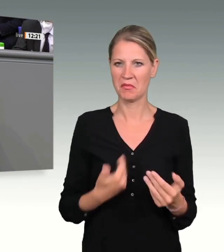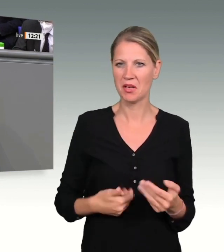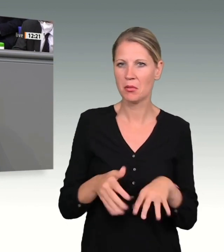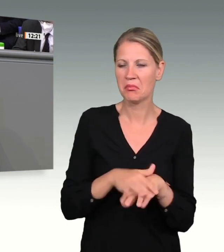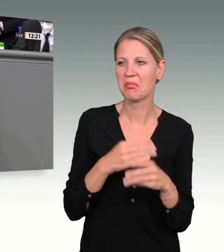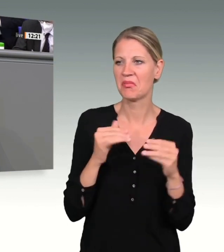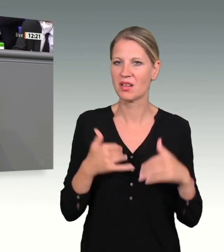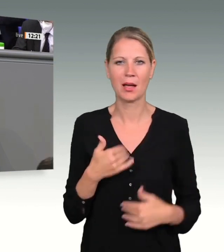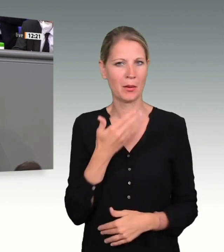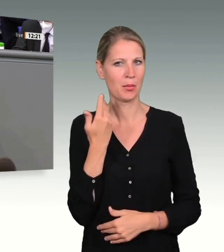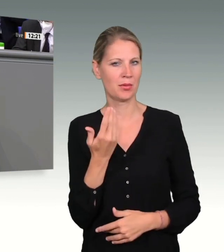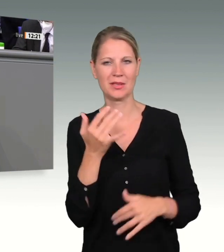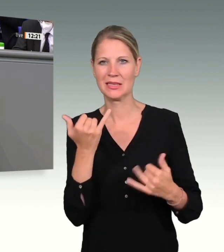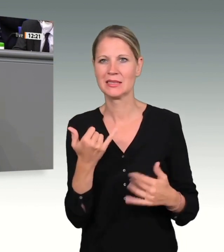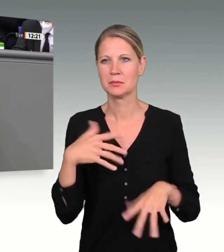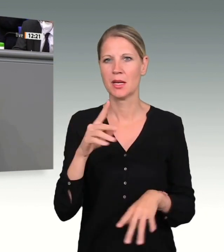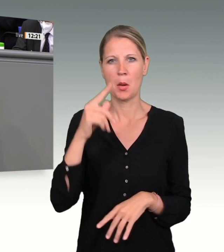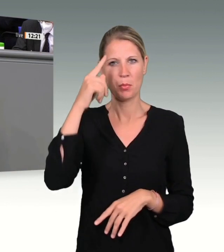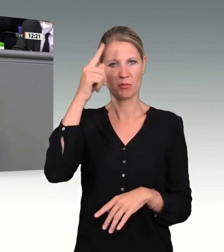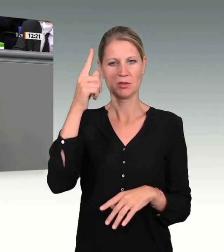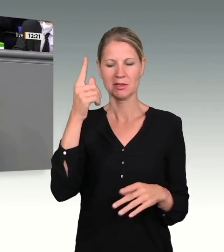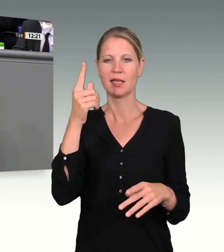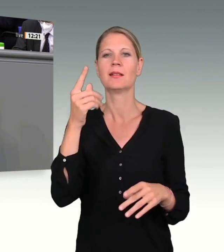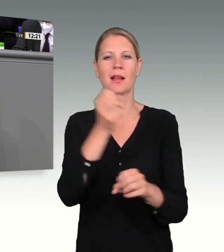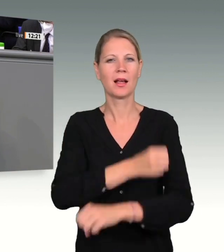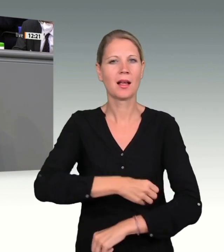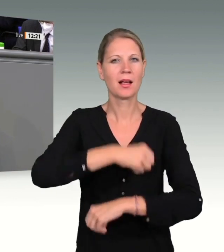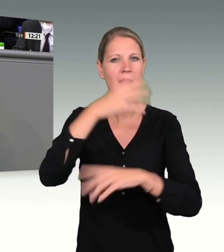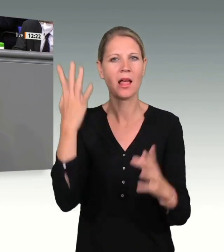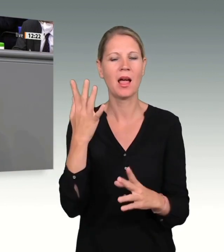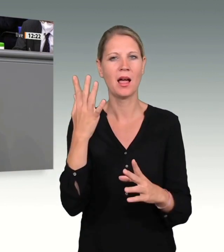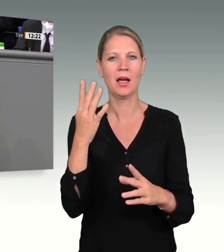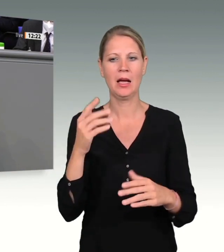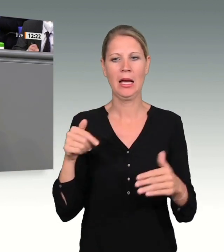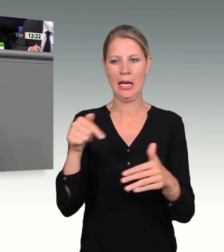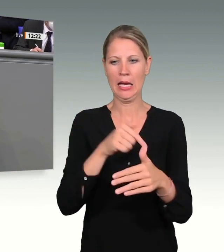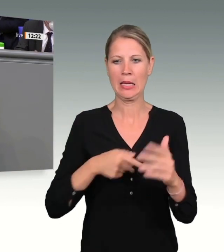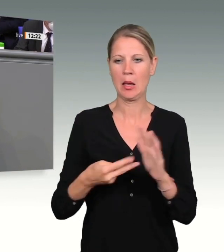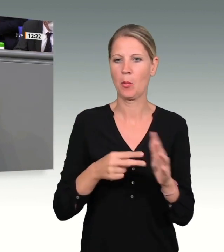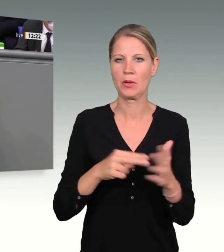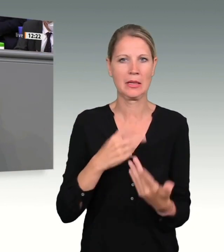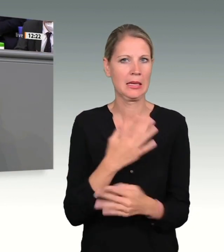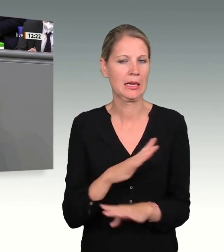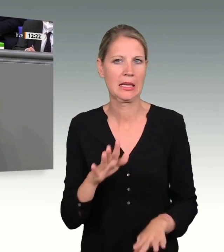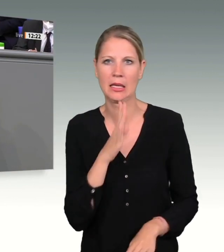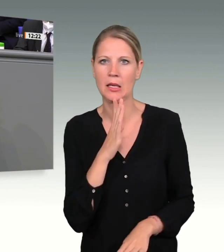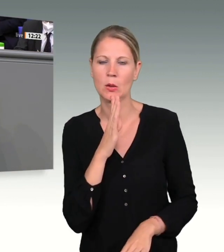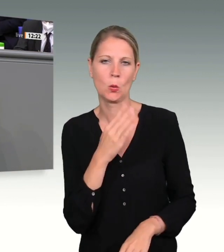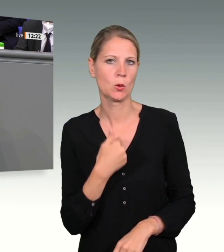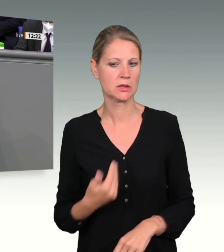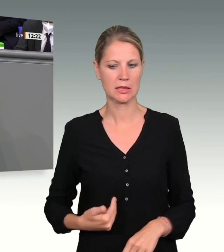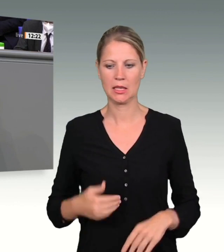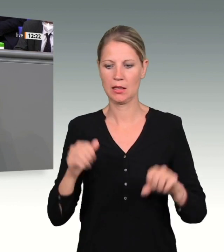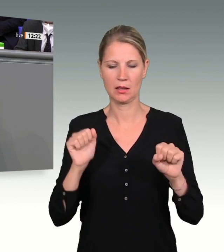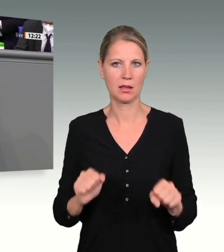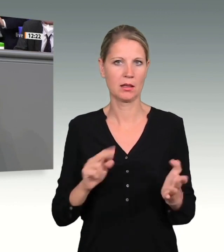das Ungenügen, das aus dem Anspruch der Innenpolitik erwächst, Sicherheit für die Menschen im Lande zu garantieren. In einem freien